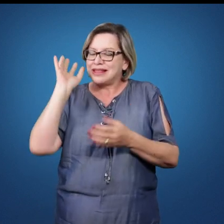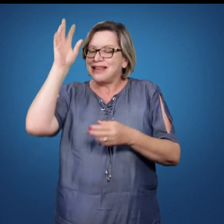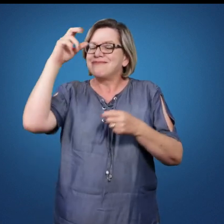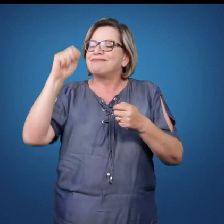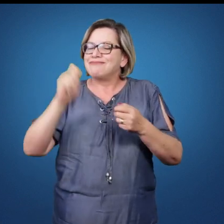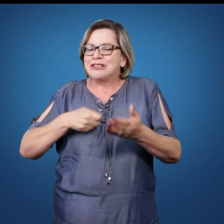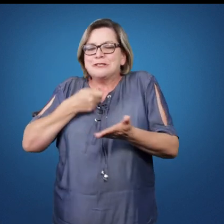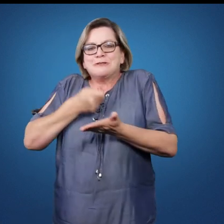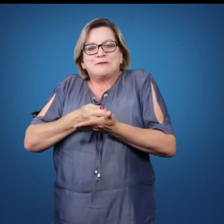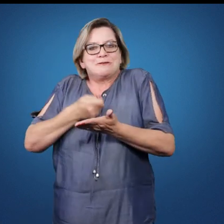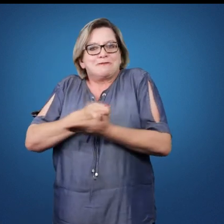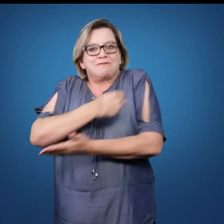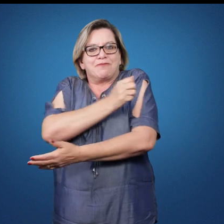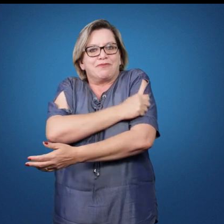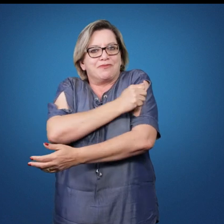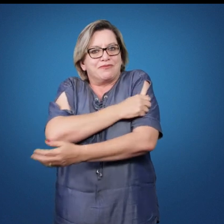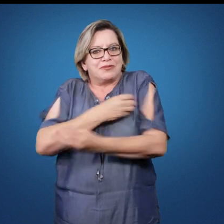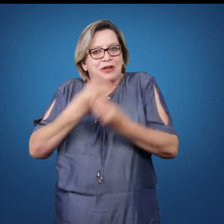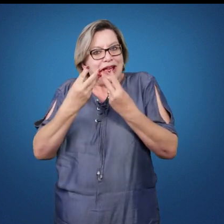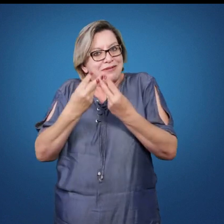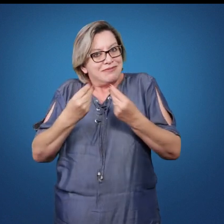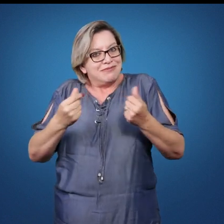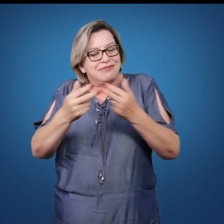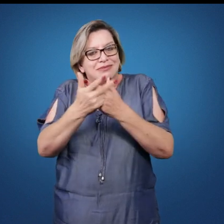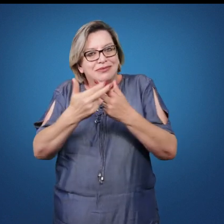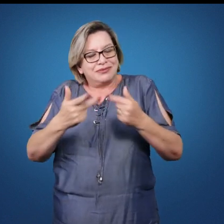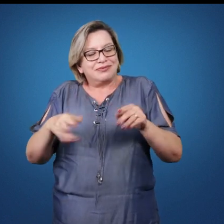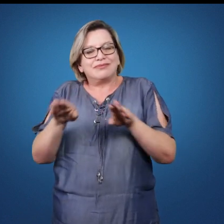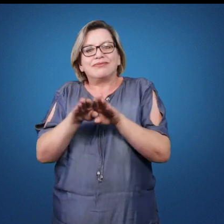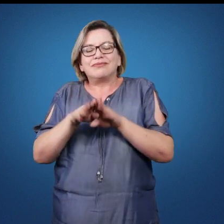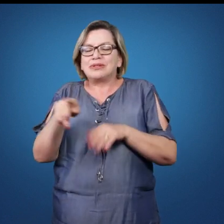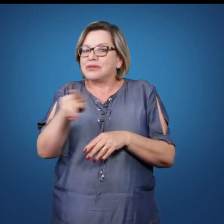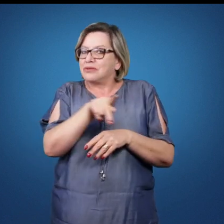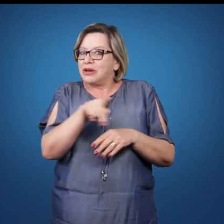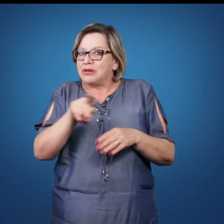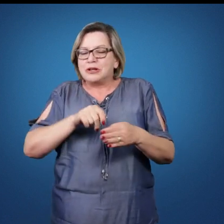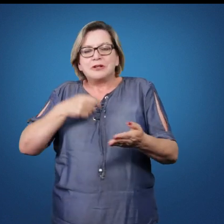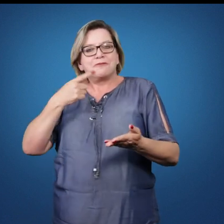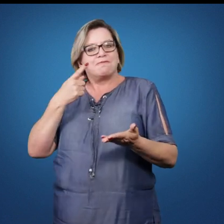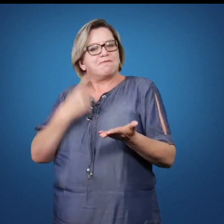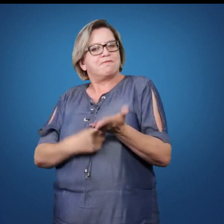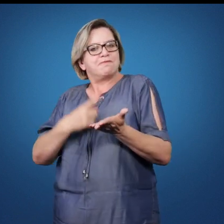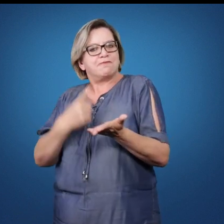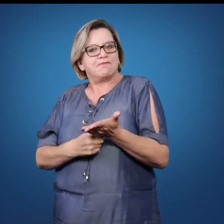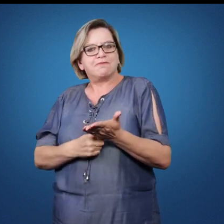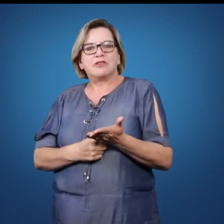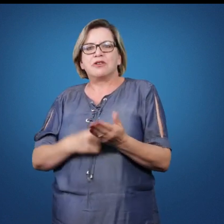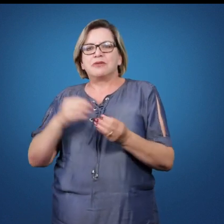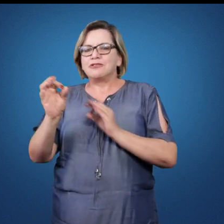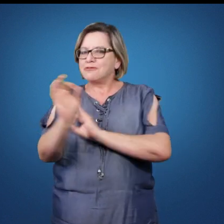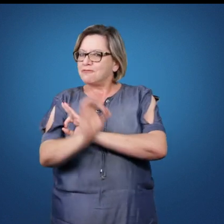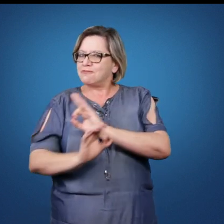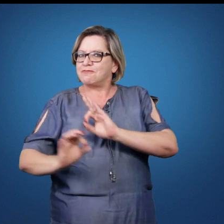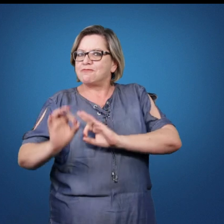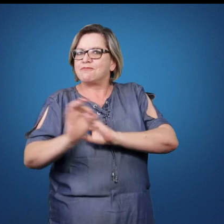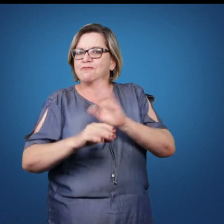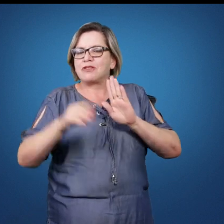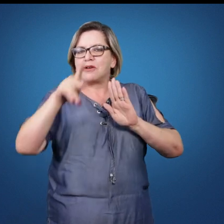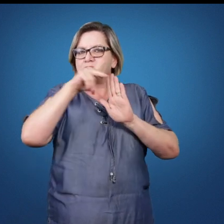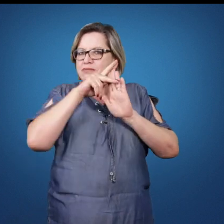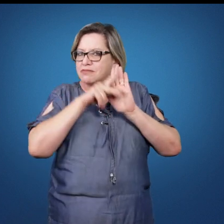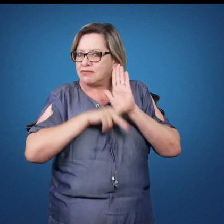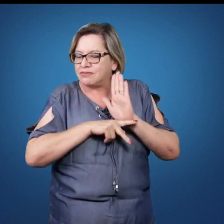habilidades e do profissional de educação física também um comprometimento muito voltado à questão da organização do planejamento.